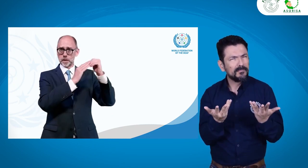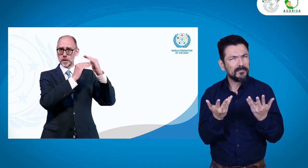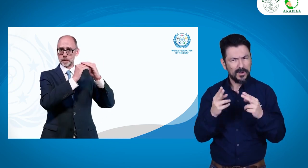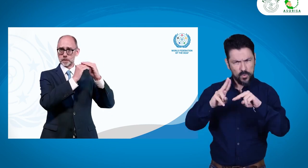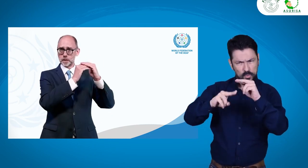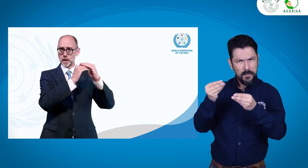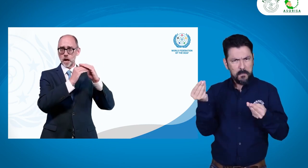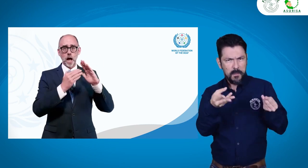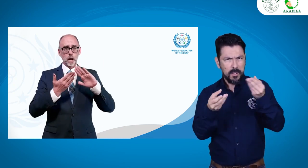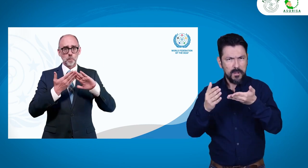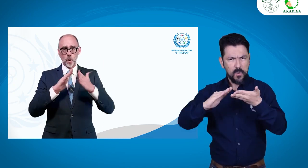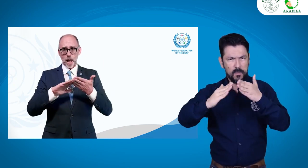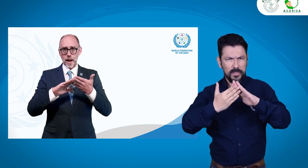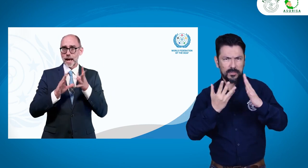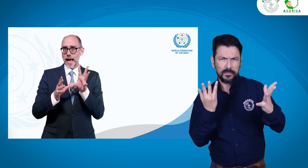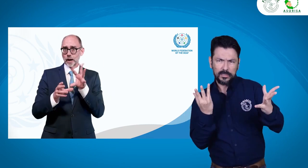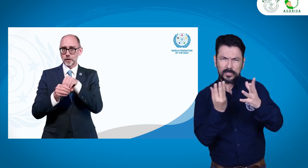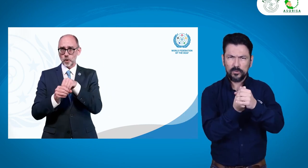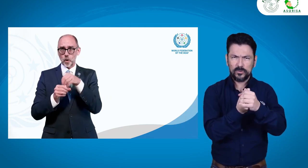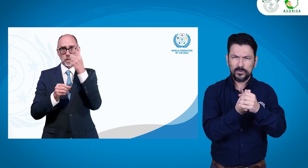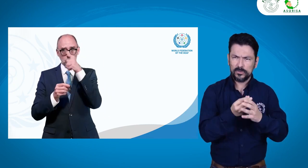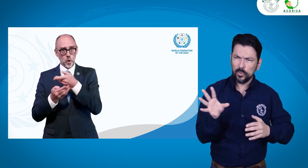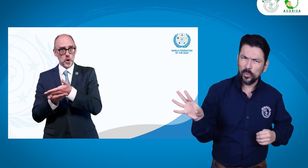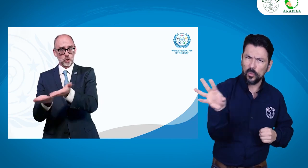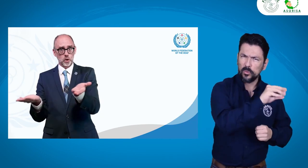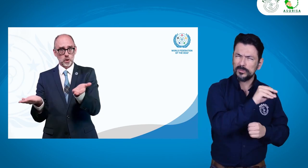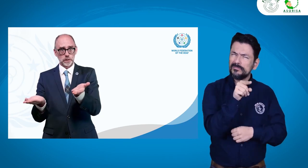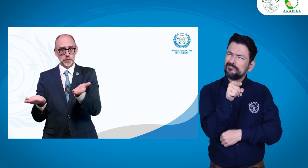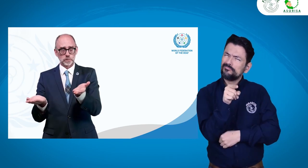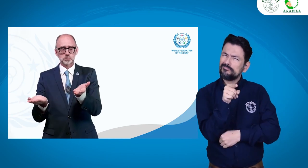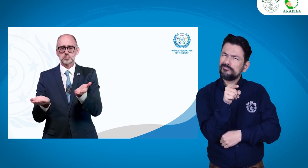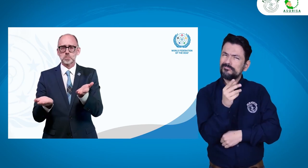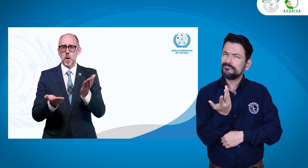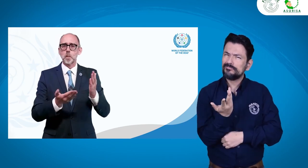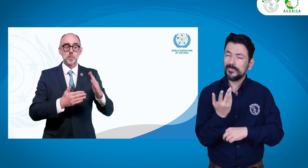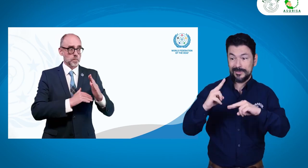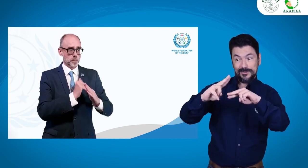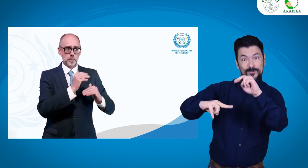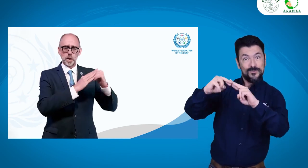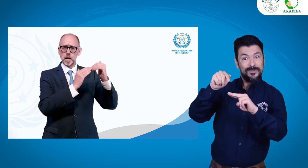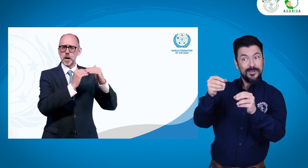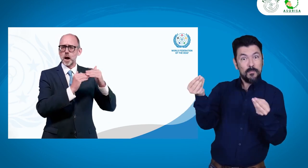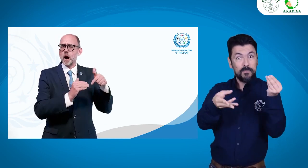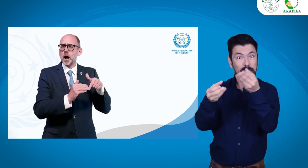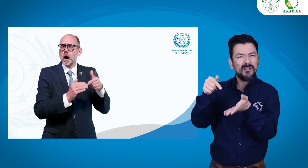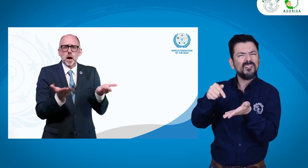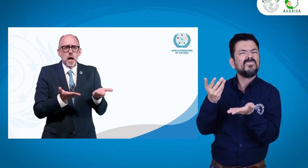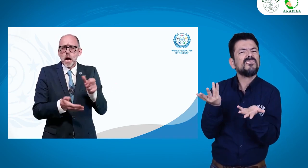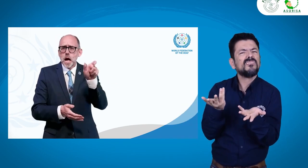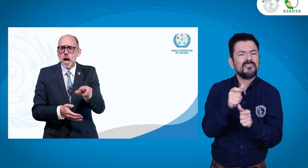Y quisiera que examináramos a qué nos referimos con este lema. ¿Cómo construimos comunidades inclusivas para